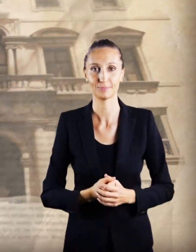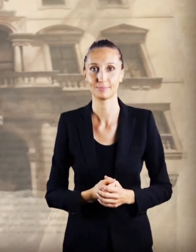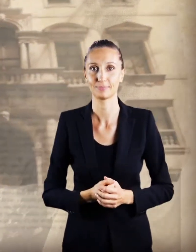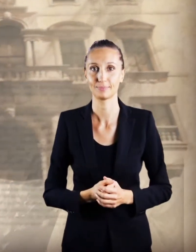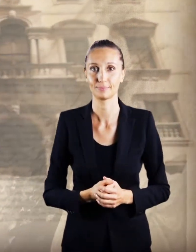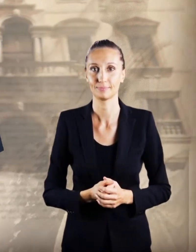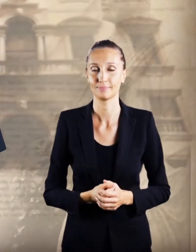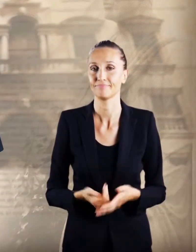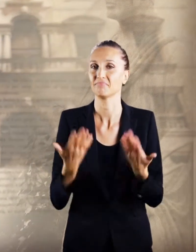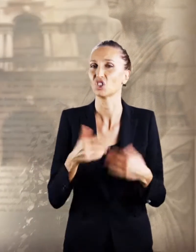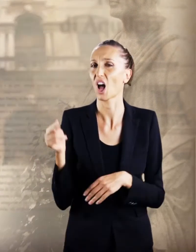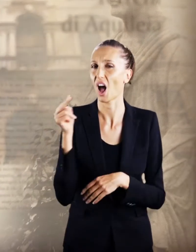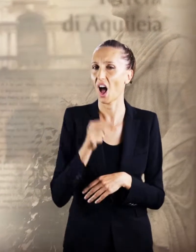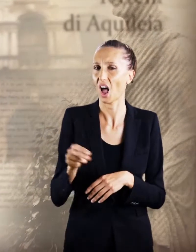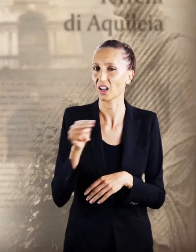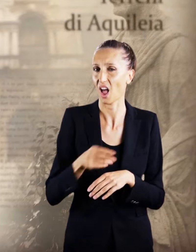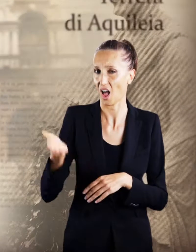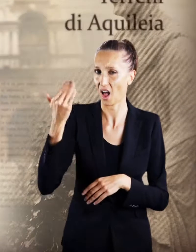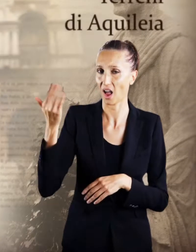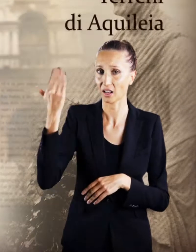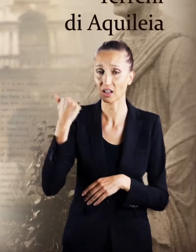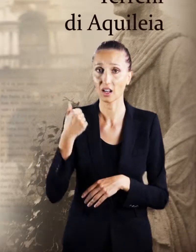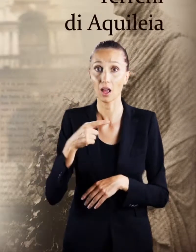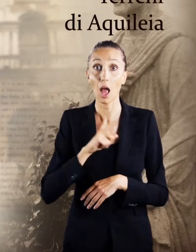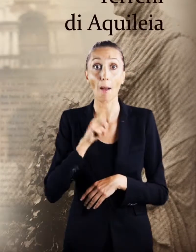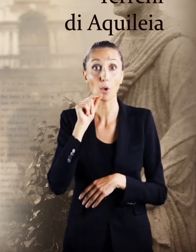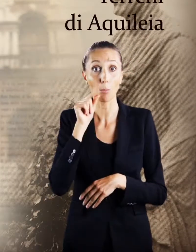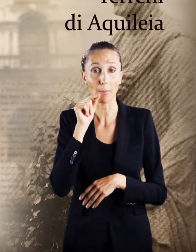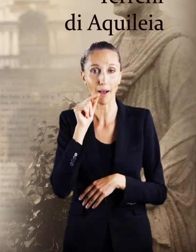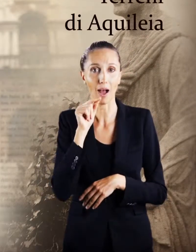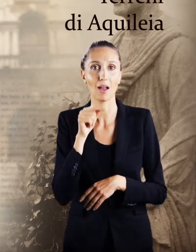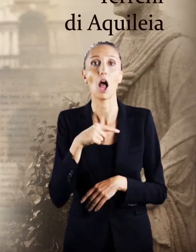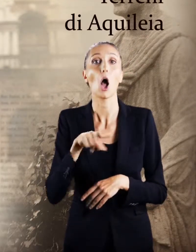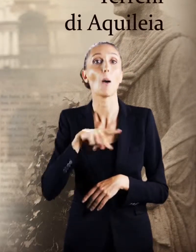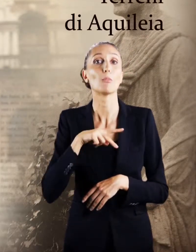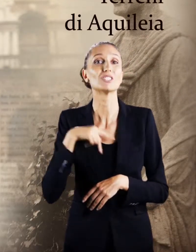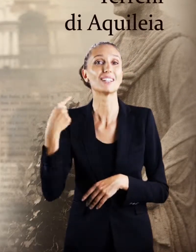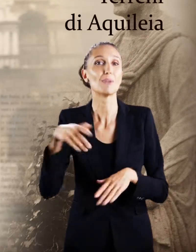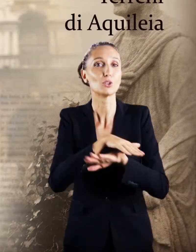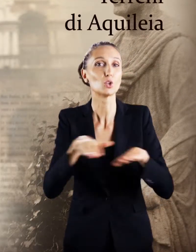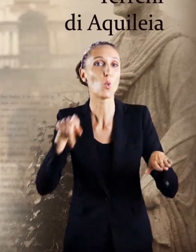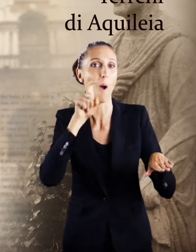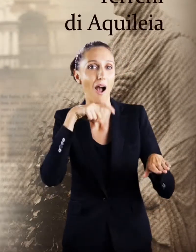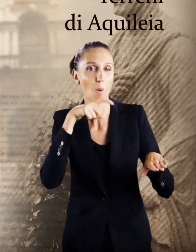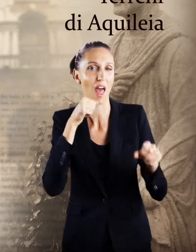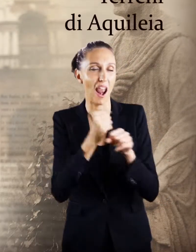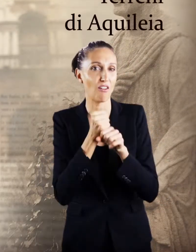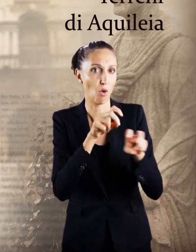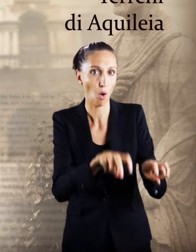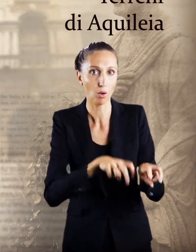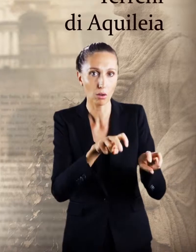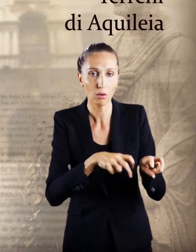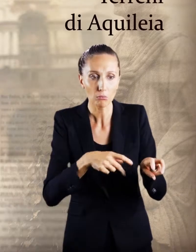Erano trascorsi ormai molti anni da che mio padre, praticando nei suoi terreni di Aquileia alcuni lavori agricoli,